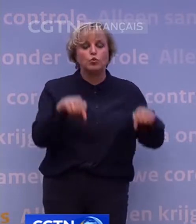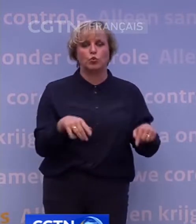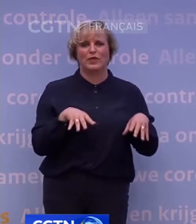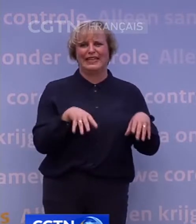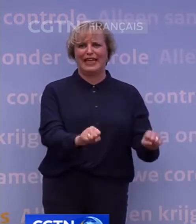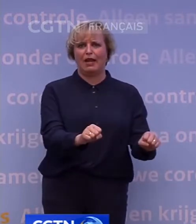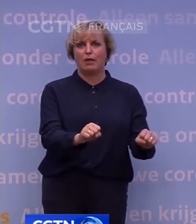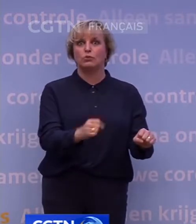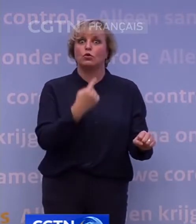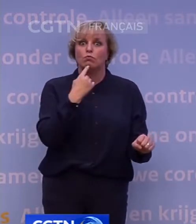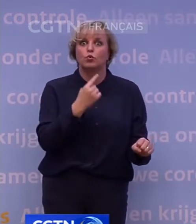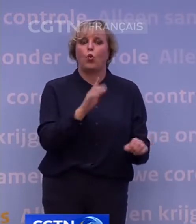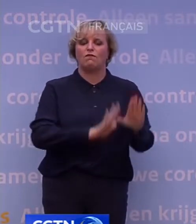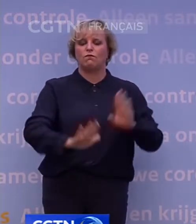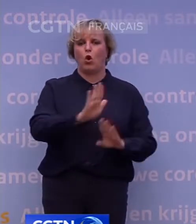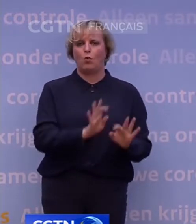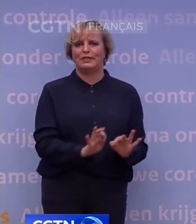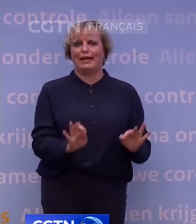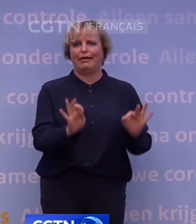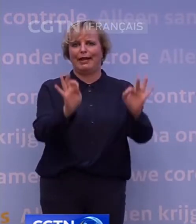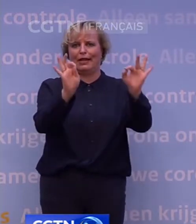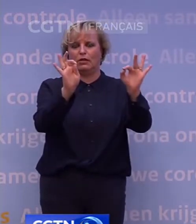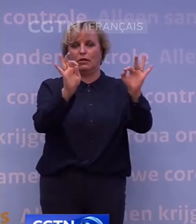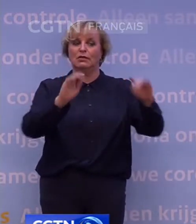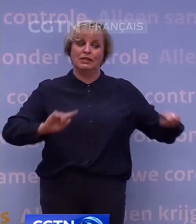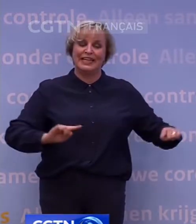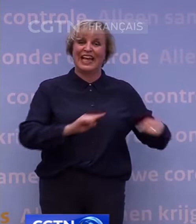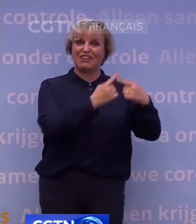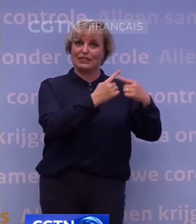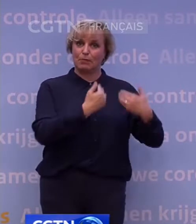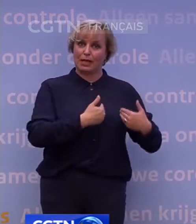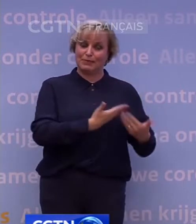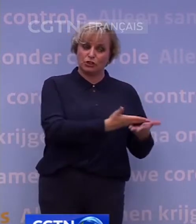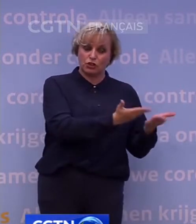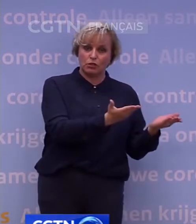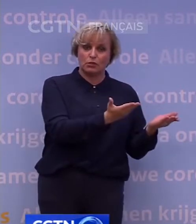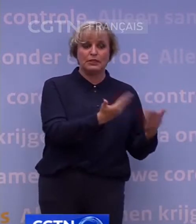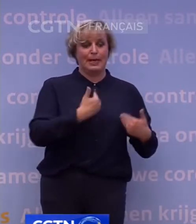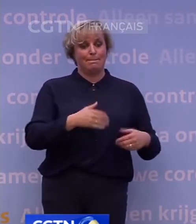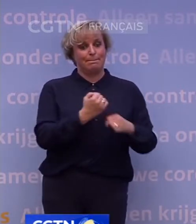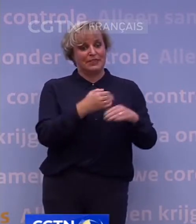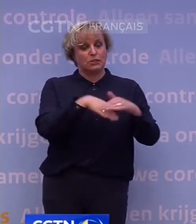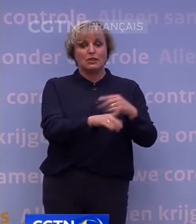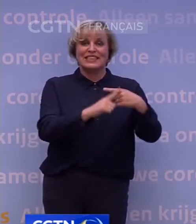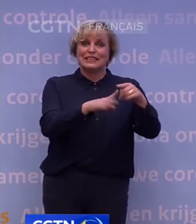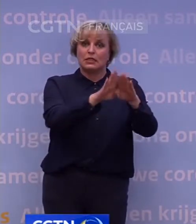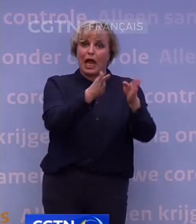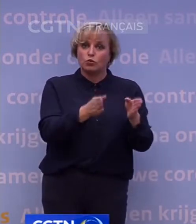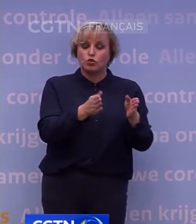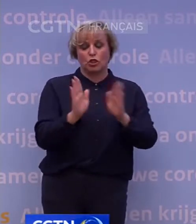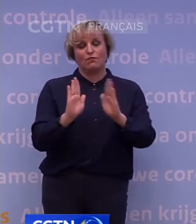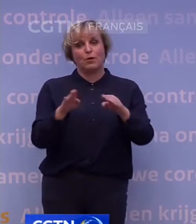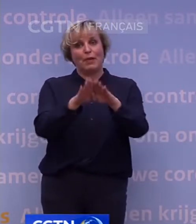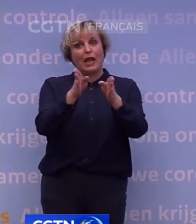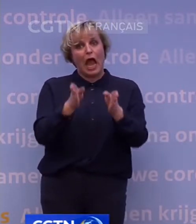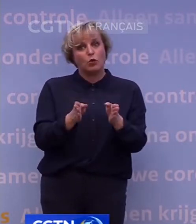pour les personnes vulnérables qui nous entourent, pour les gens dans les hôpitaux, pour les maisons de retraite, pour nos entrepreneurs et au final pour nous-mêmes. Nous devons